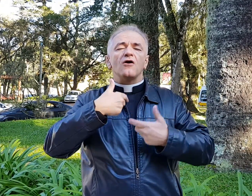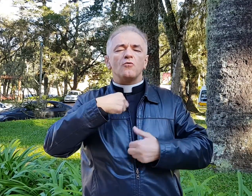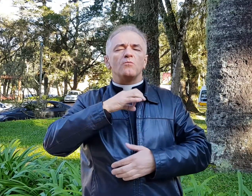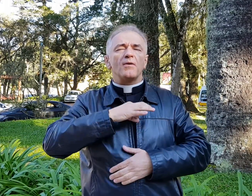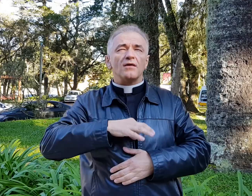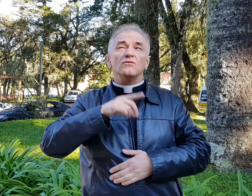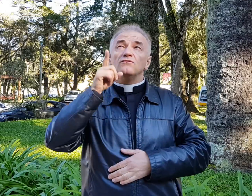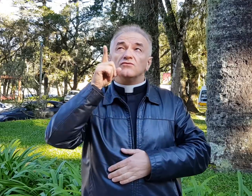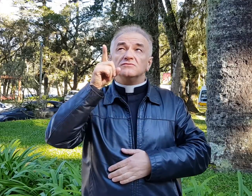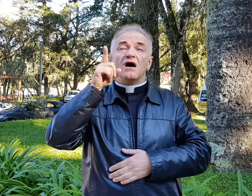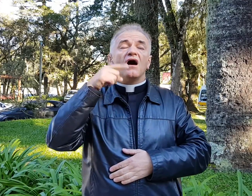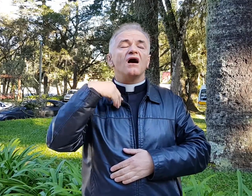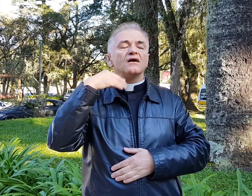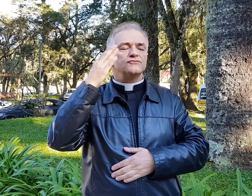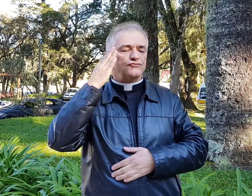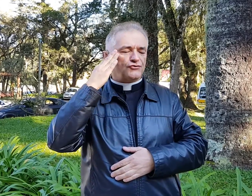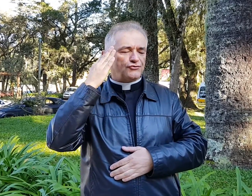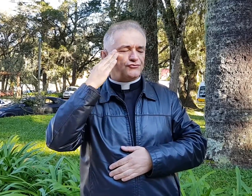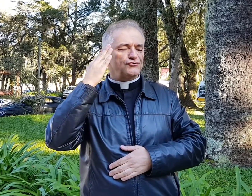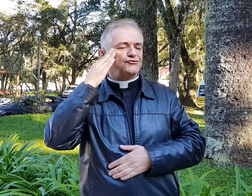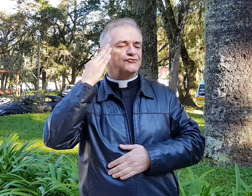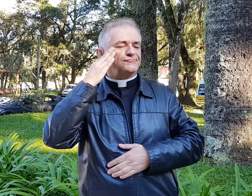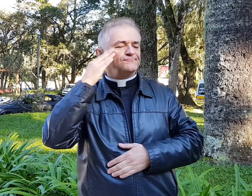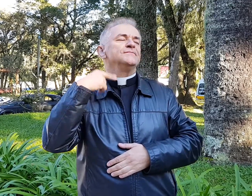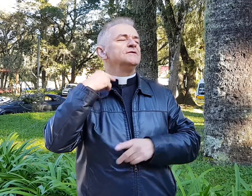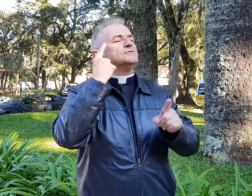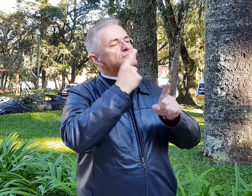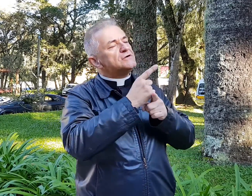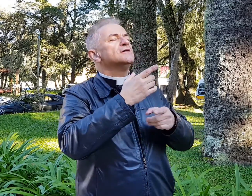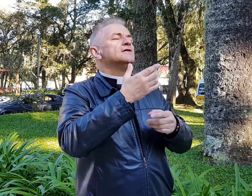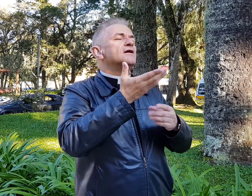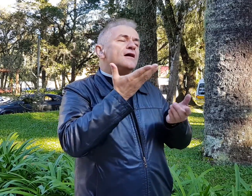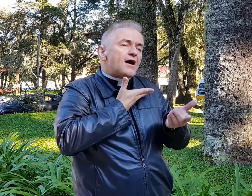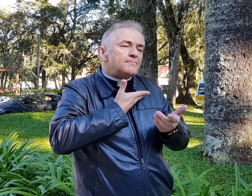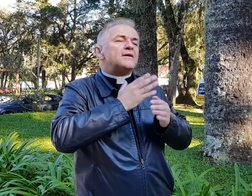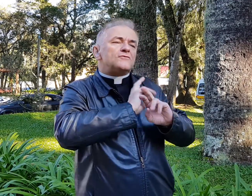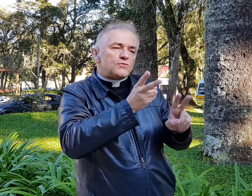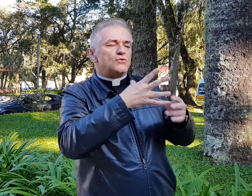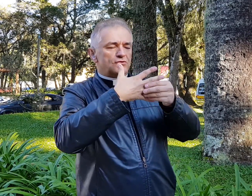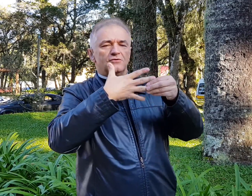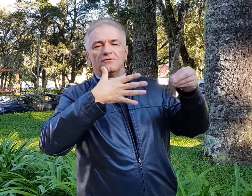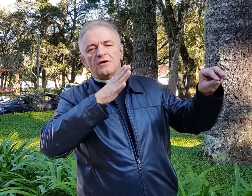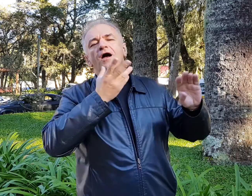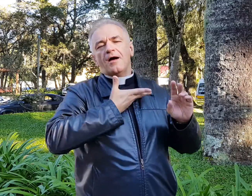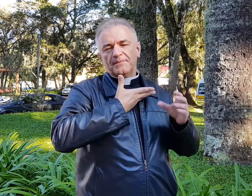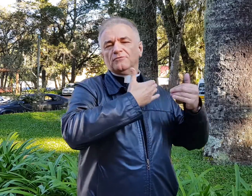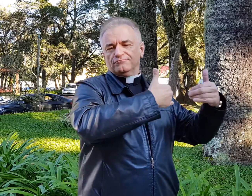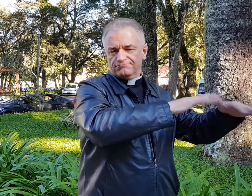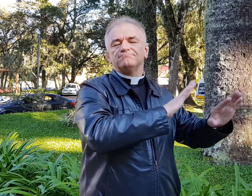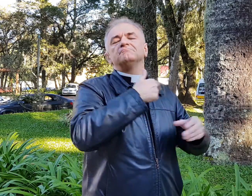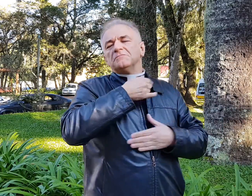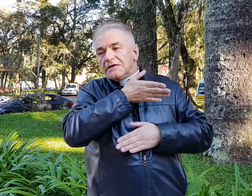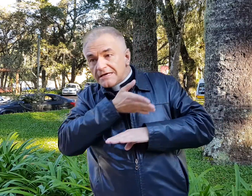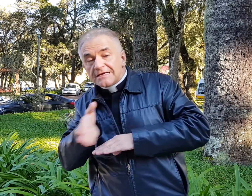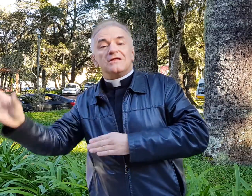vontade, né? A vontade de Deus, que eu me tornasse padre. Então, com isso, né, decidi